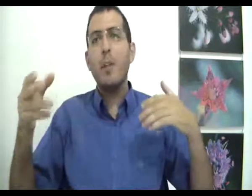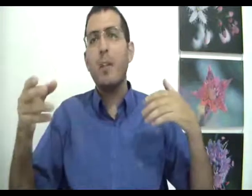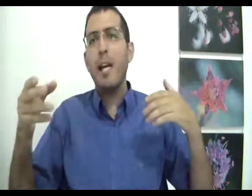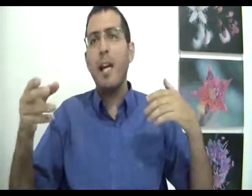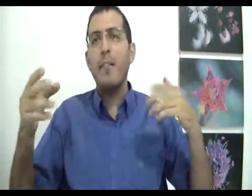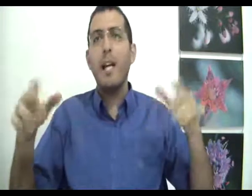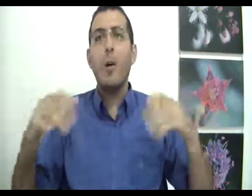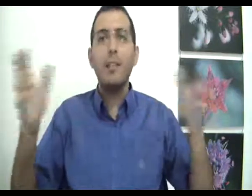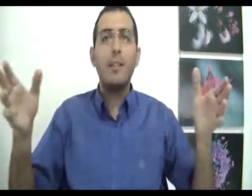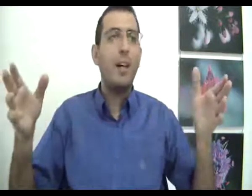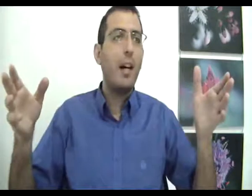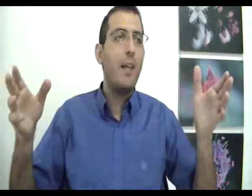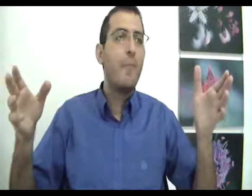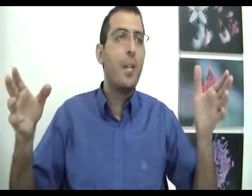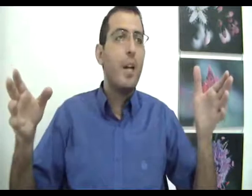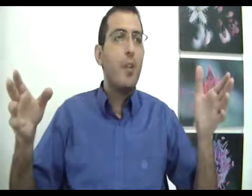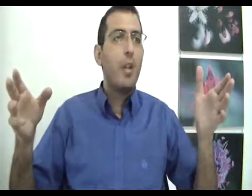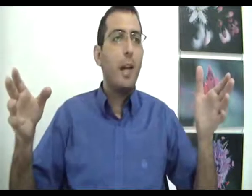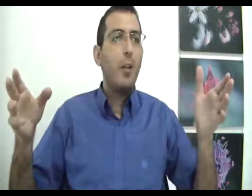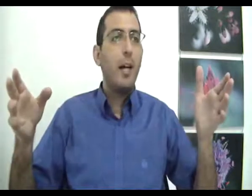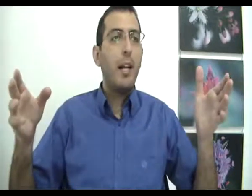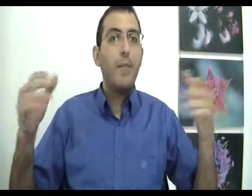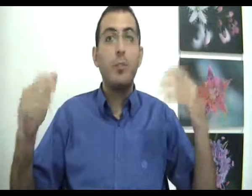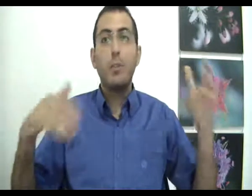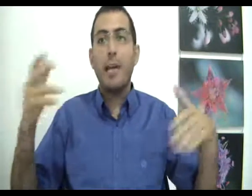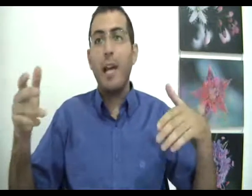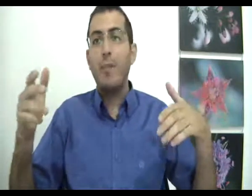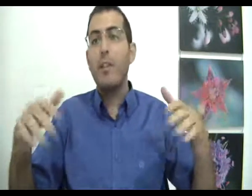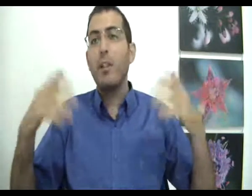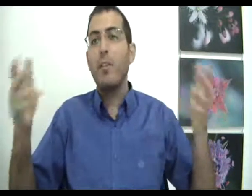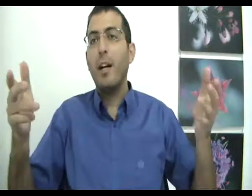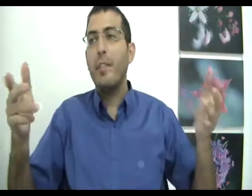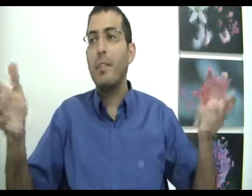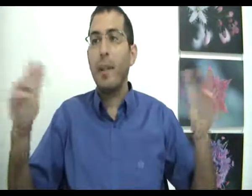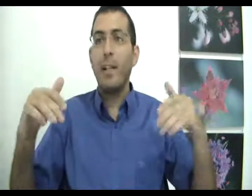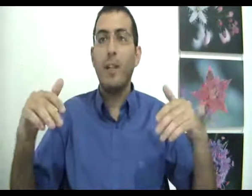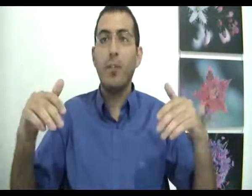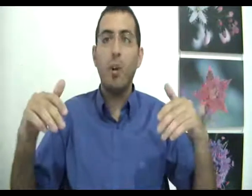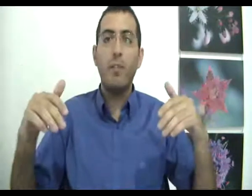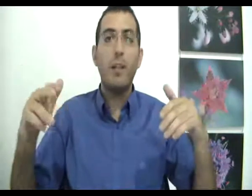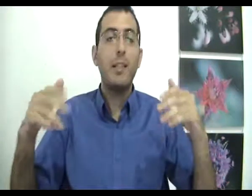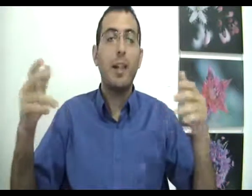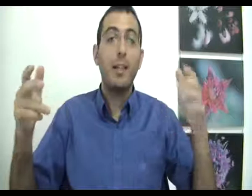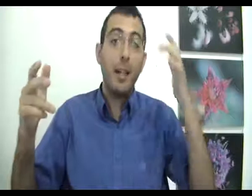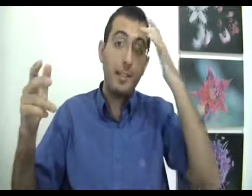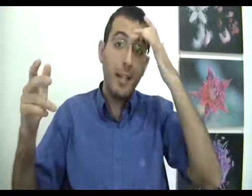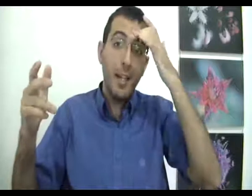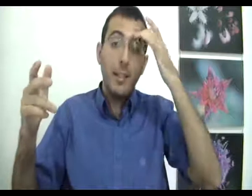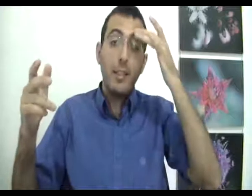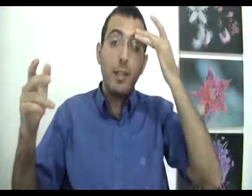מתפתח, והיה עוד איזה דבר רע, שקרה לו בחיים, ואז הוא התבגר, הוא הבין שהדבר הרע זה בכלל דבר טוב, אולי הדבר הרע זה דבר